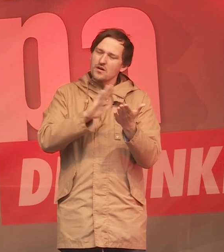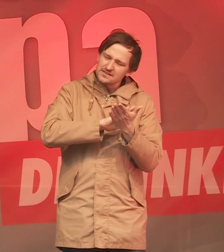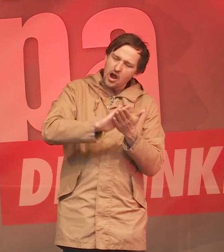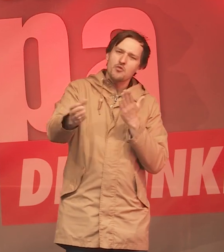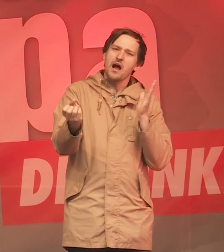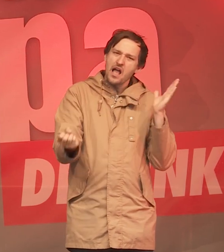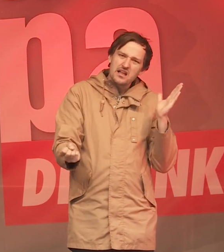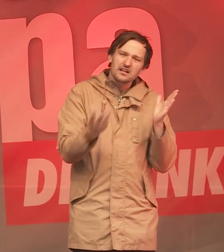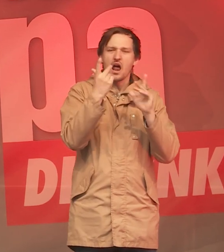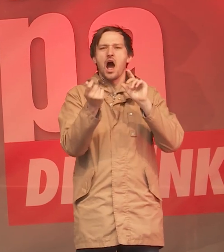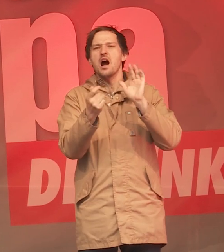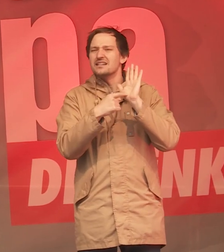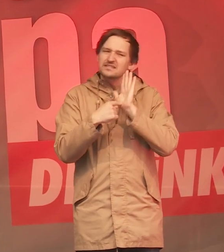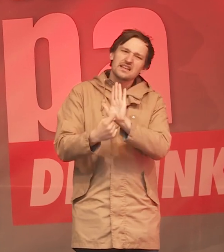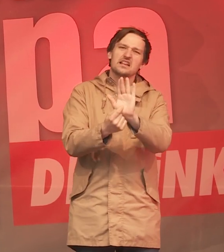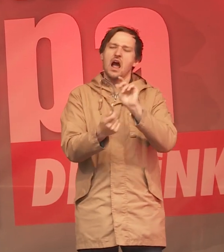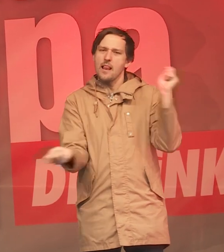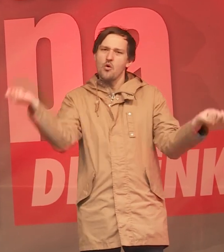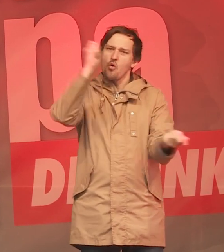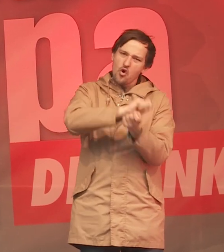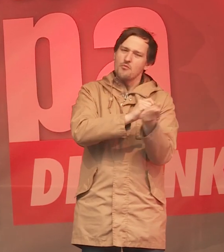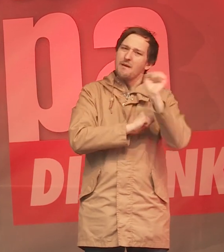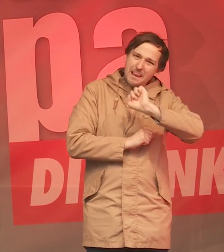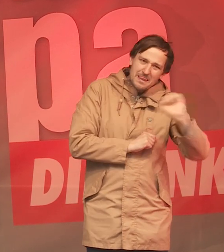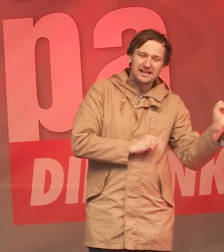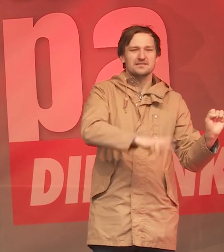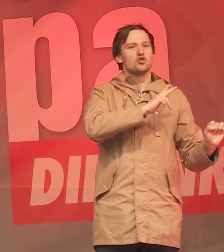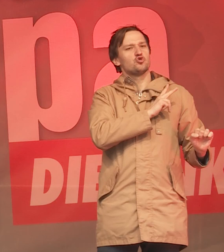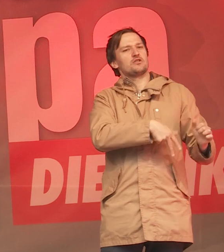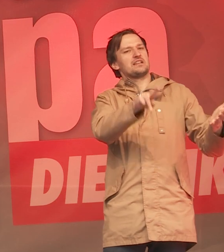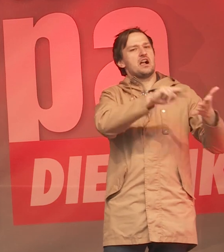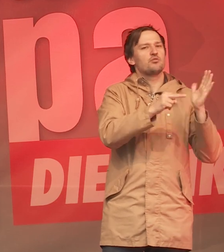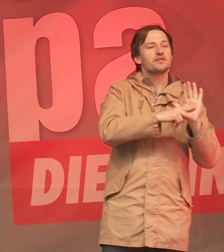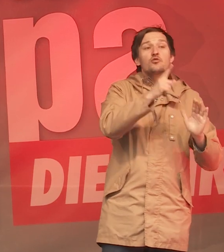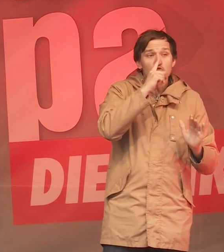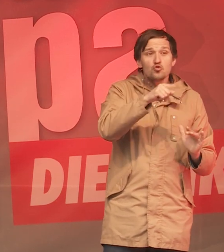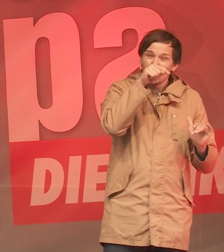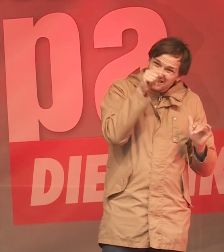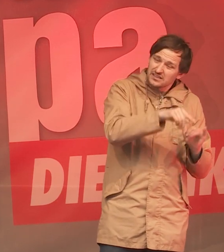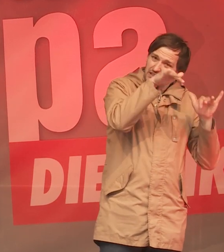Ein Signal nach links und für eine soziale Politik. Und dafür steht eben nur die Linke.